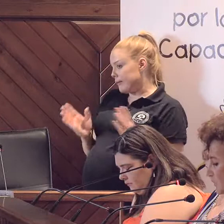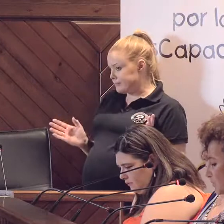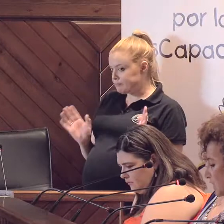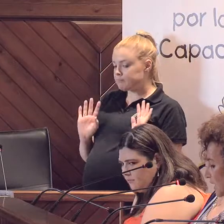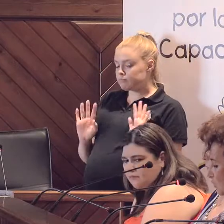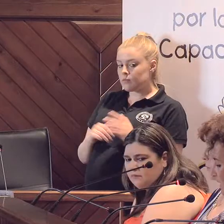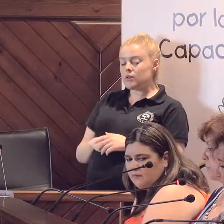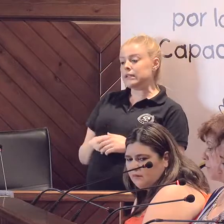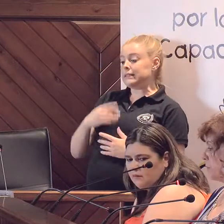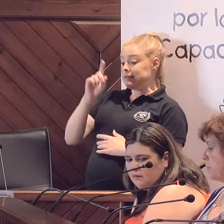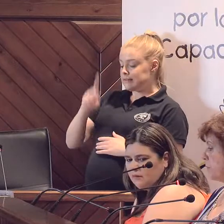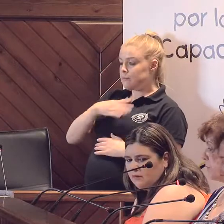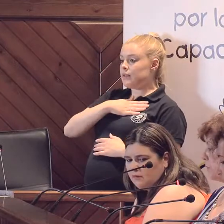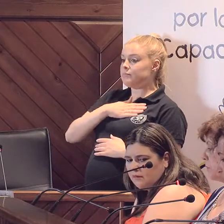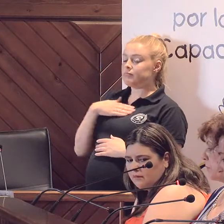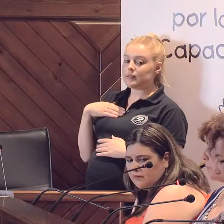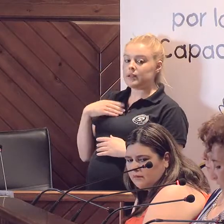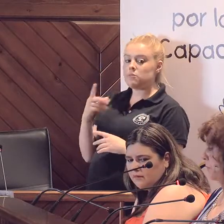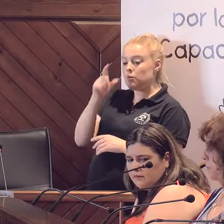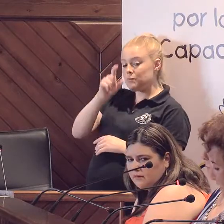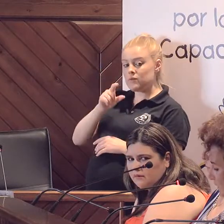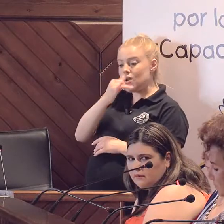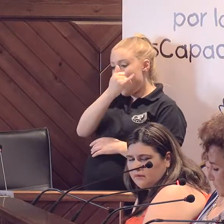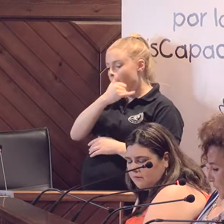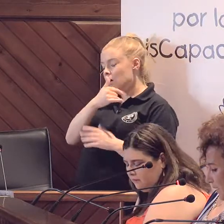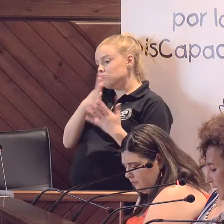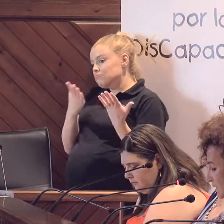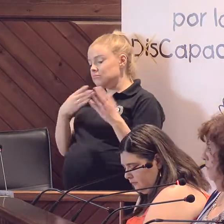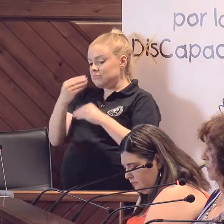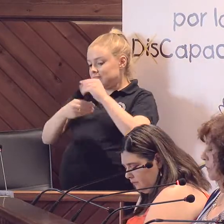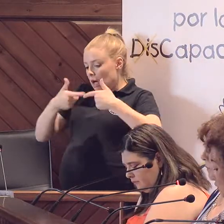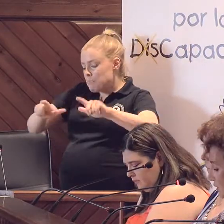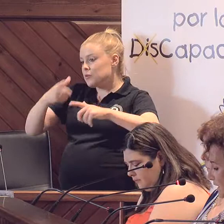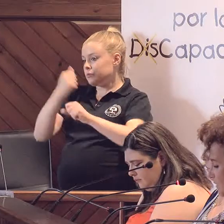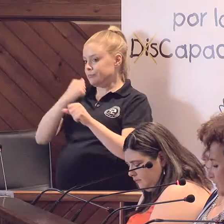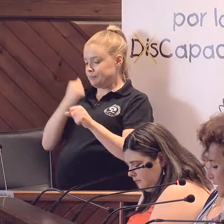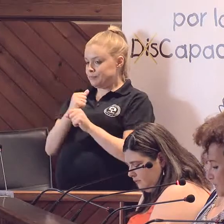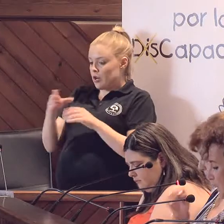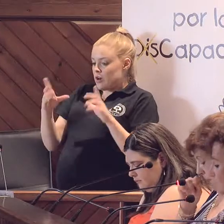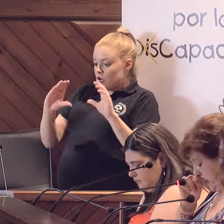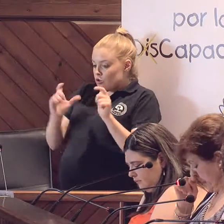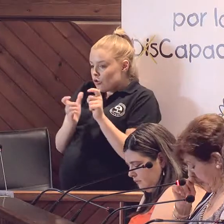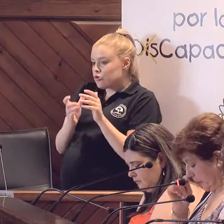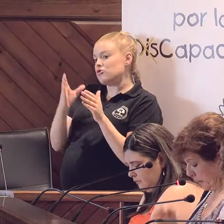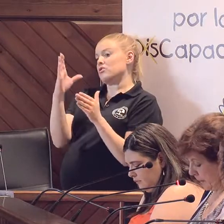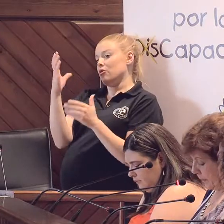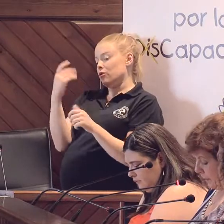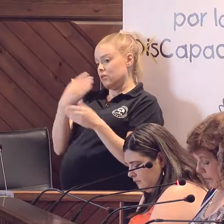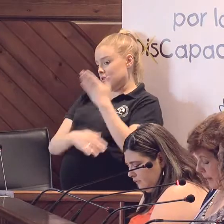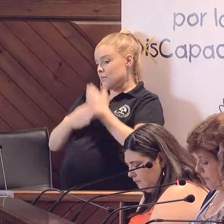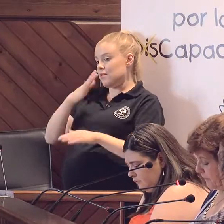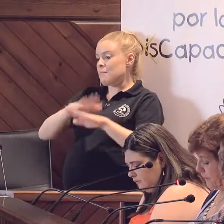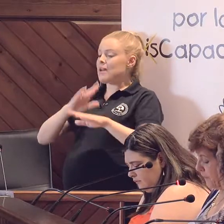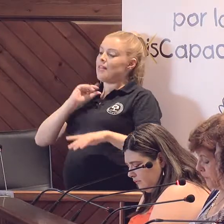Pretendemos también una globalización de cuidadores, es decir, crear una línea de acción dentro del Consejo de Discapacidad para la dependencia,